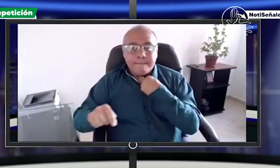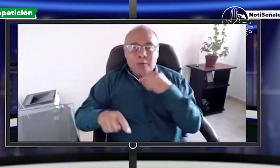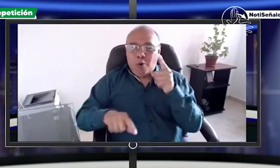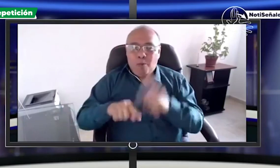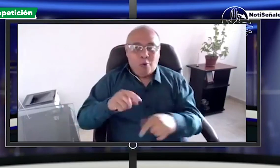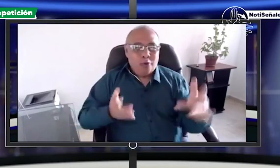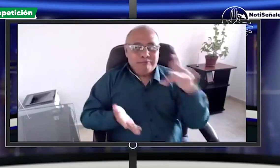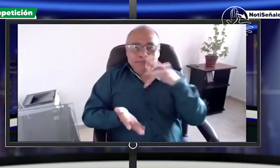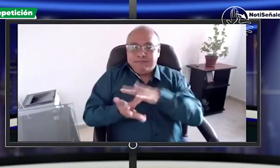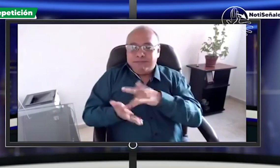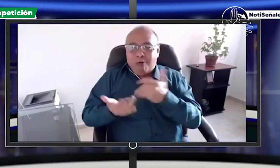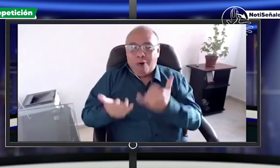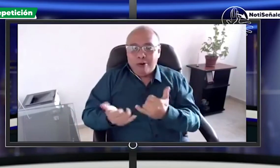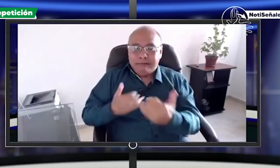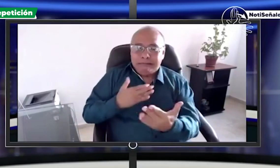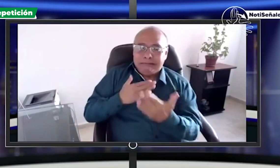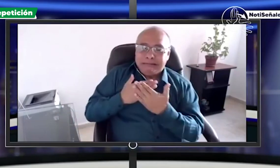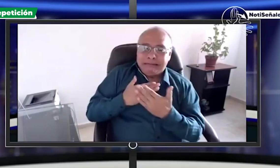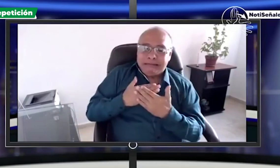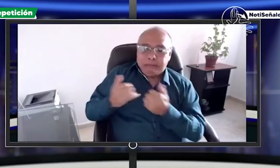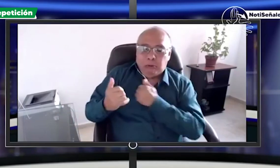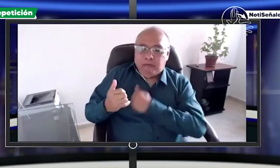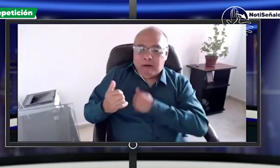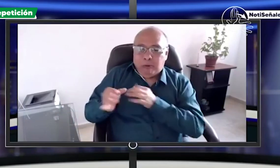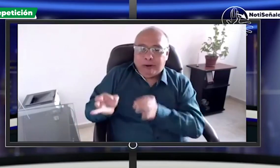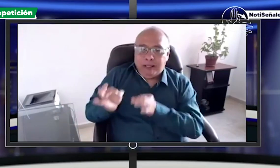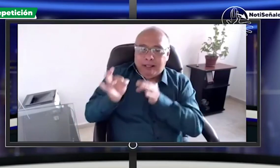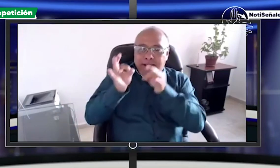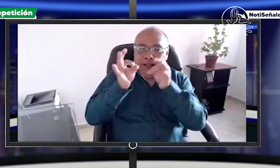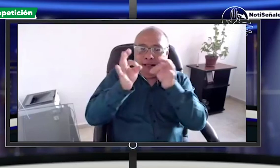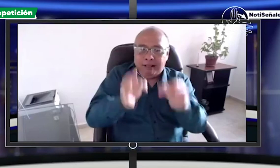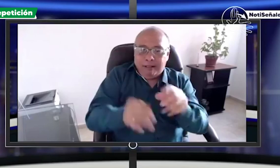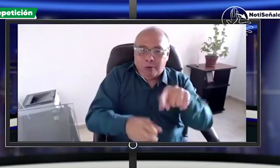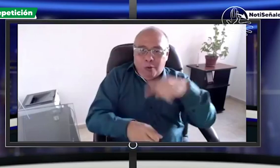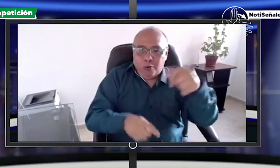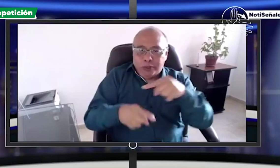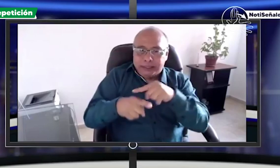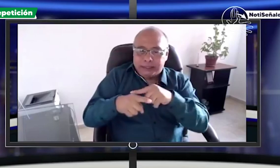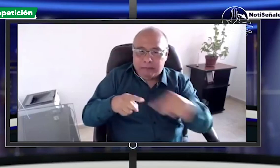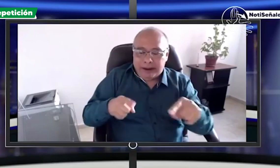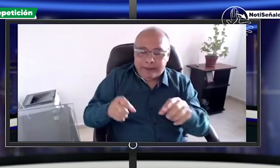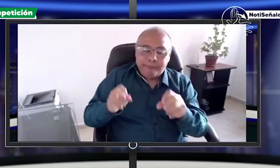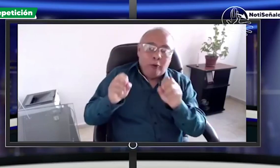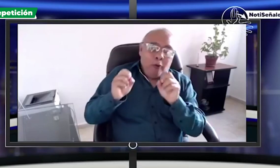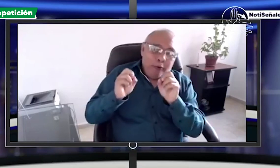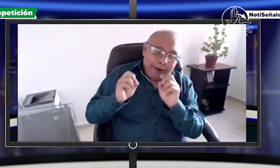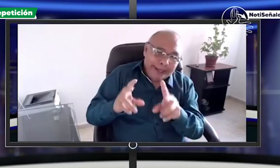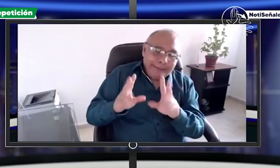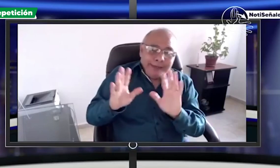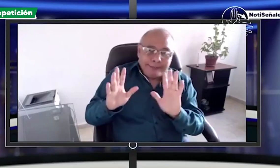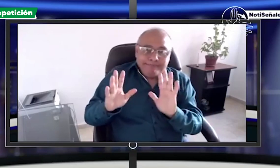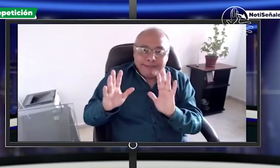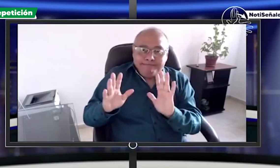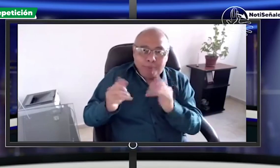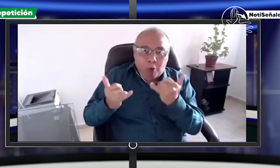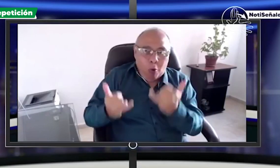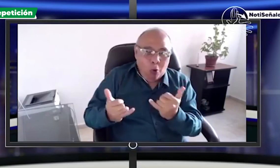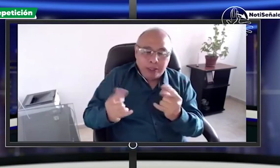a participar de otro evento de otra situación y pues nos pidió el favor de que aplazáramos su participación en noticias señales